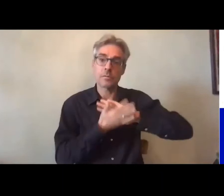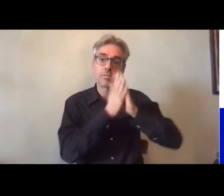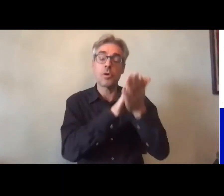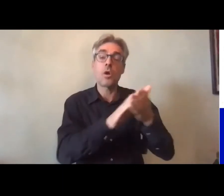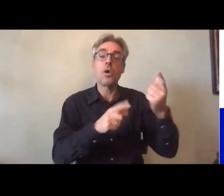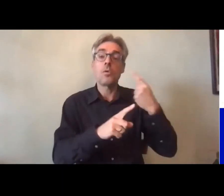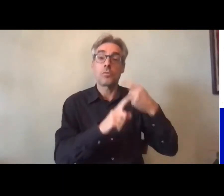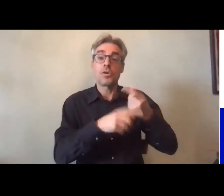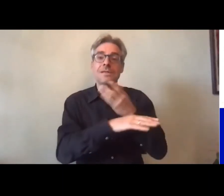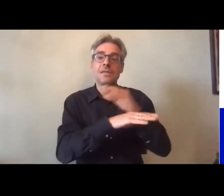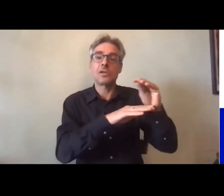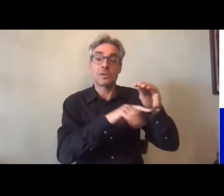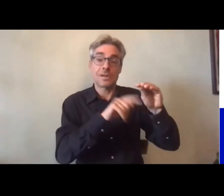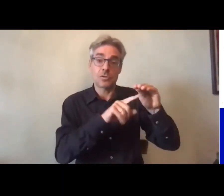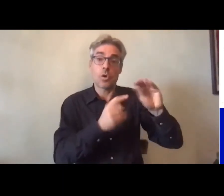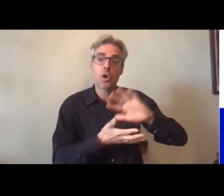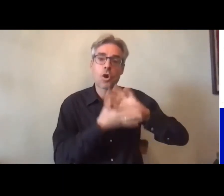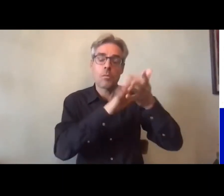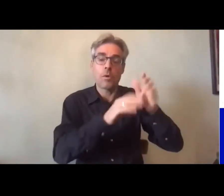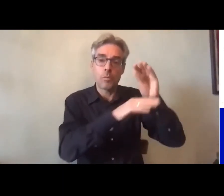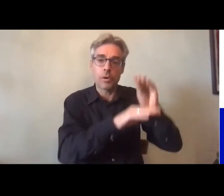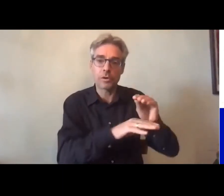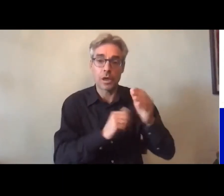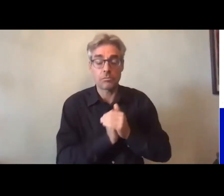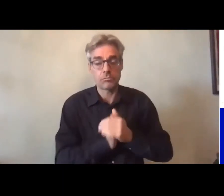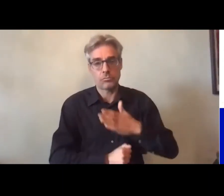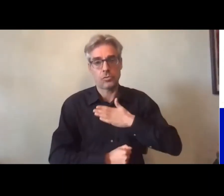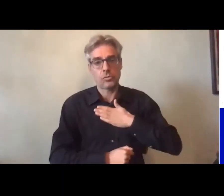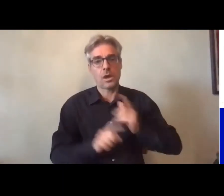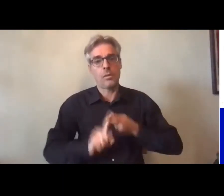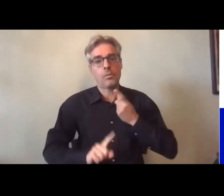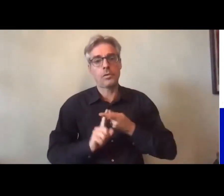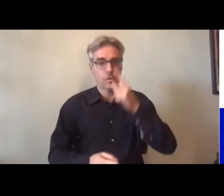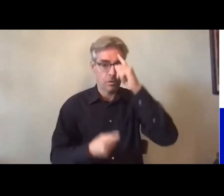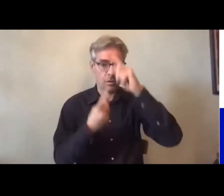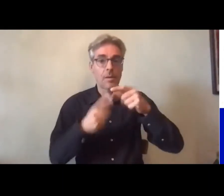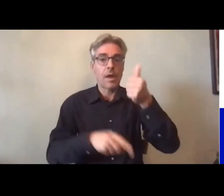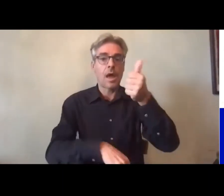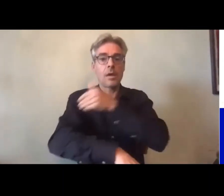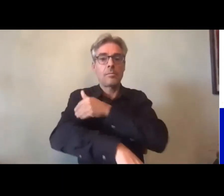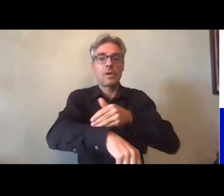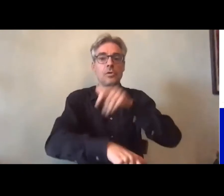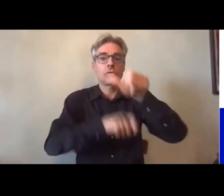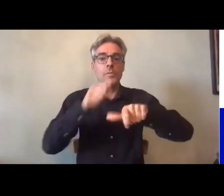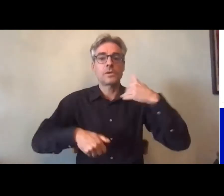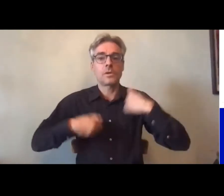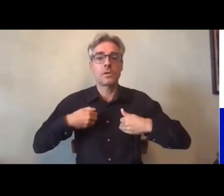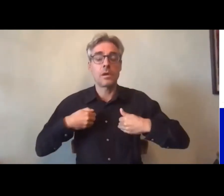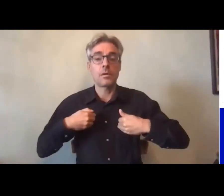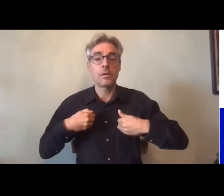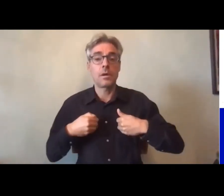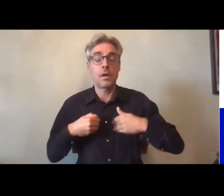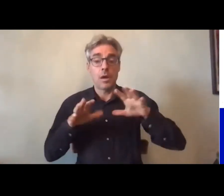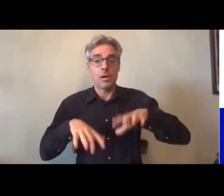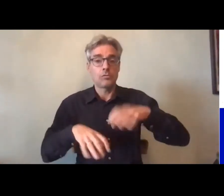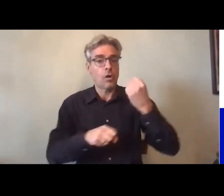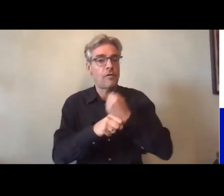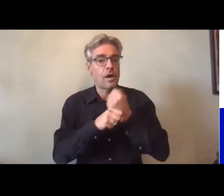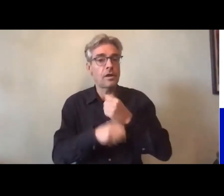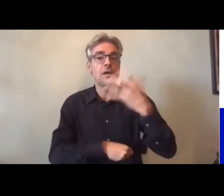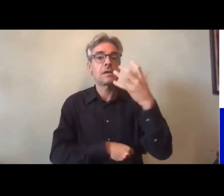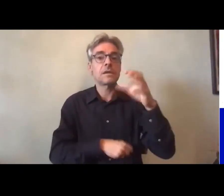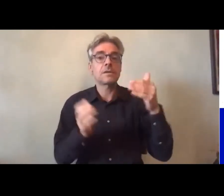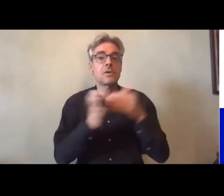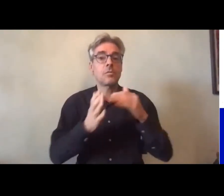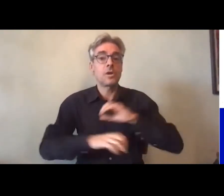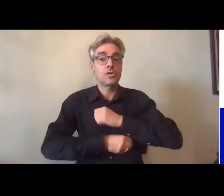qui est un sujet cher à notre cœur vous le savez un million de personnes en situation de handicap sont en emploi 500 000 sont demandeurs